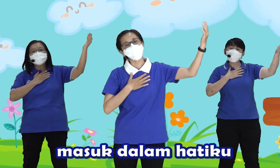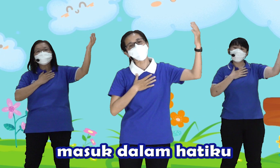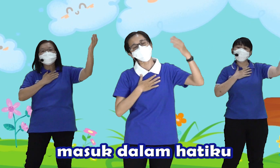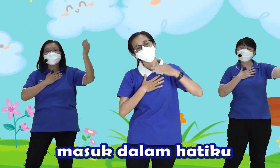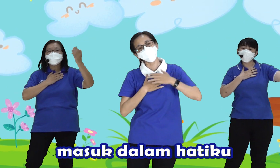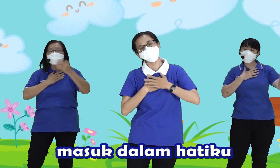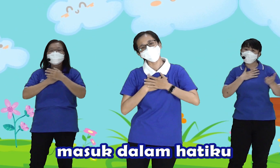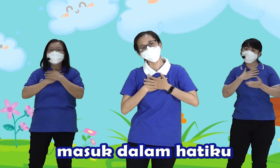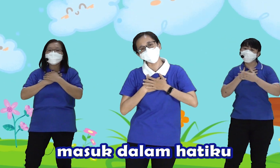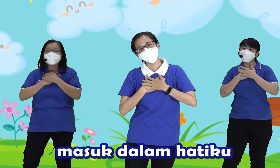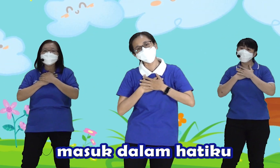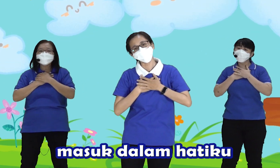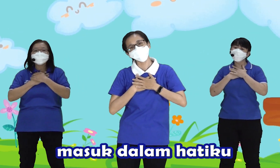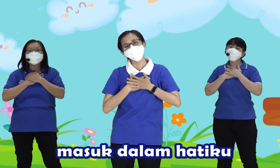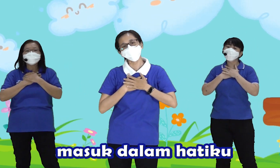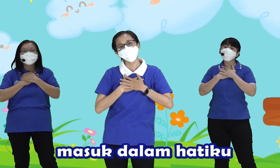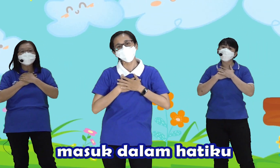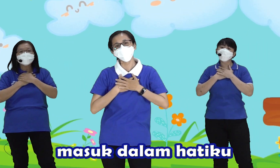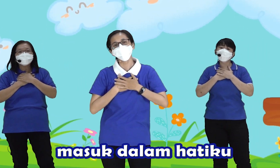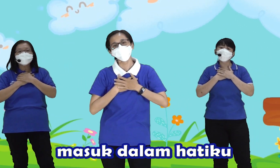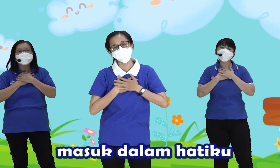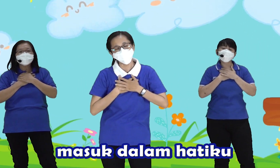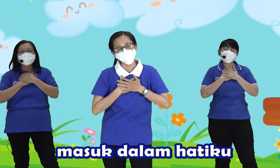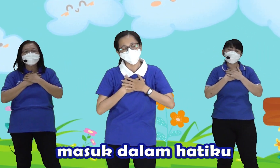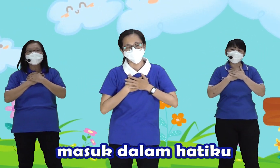dalam hatiku